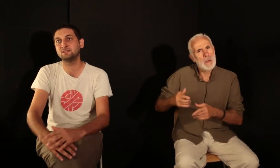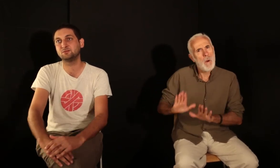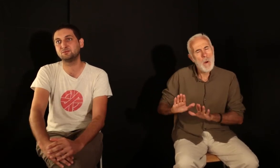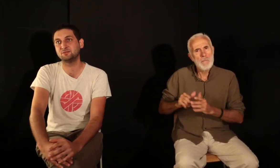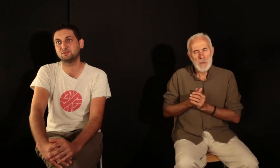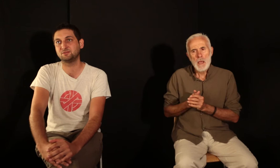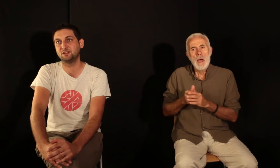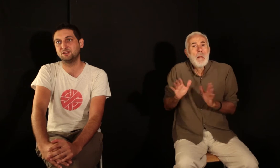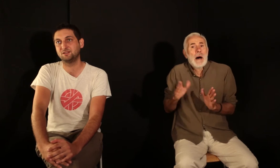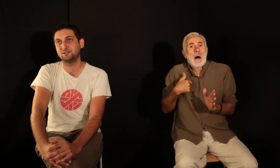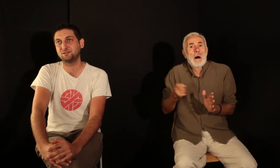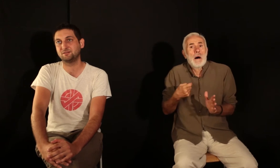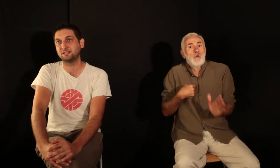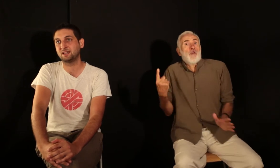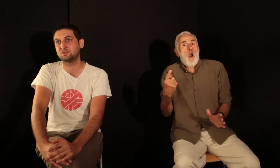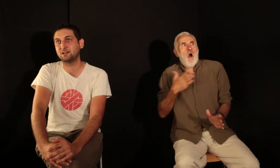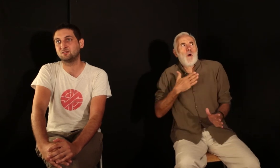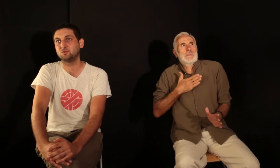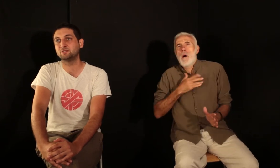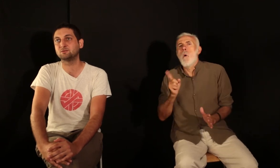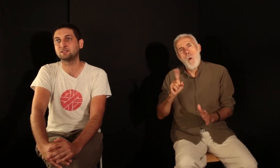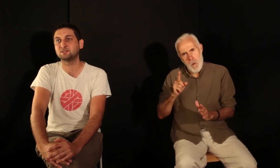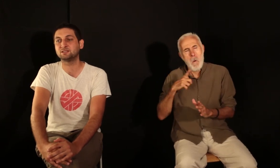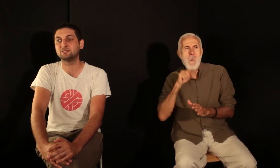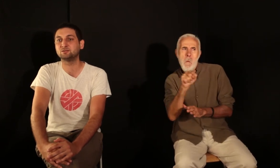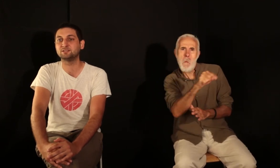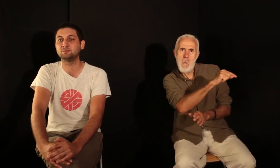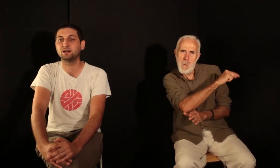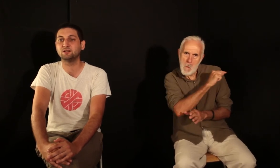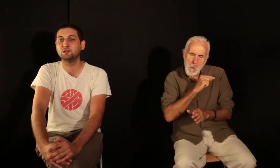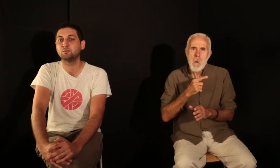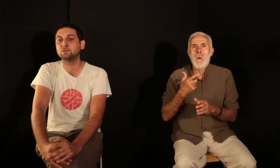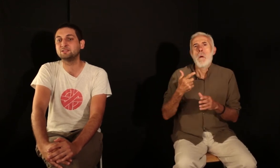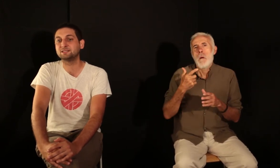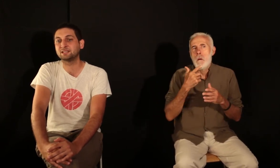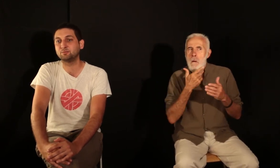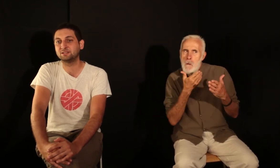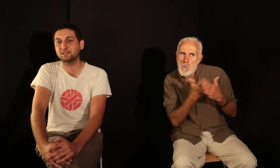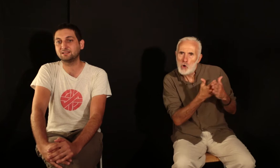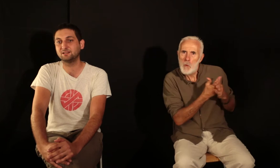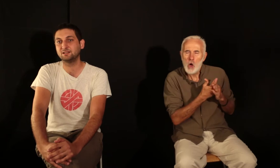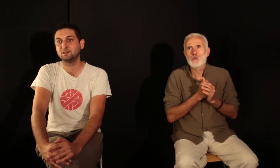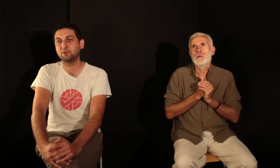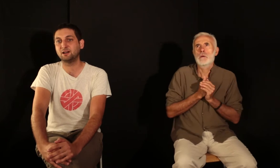'éditions avec lesquelles on a beaucoup d'accointances, les éditions Ici-Bas se distingueraient peut-être par